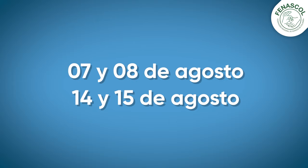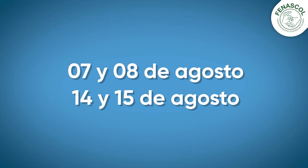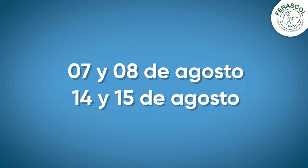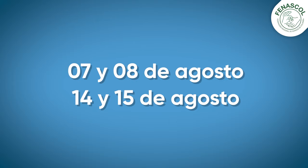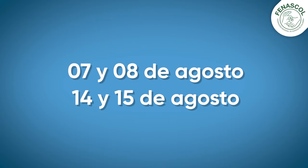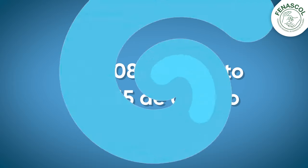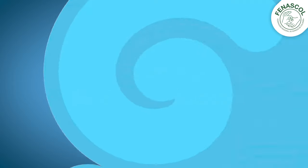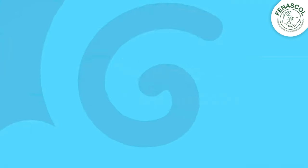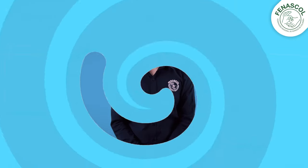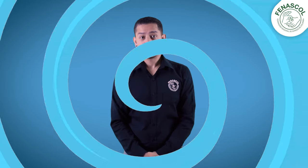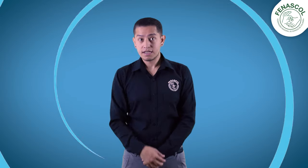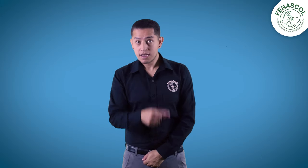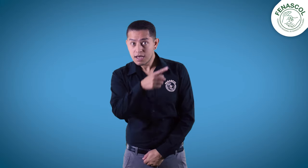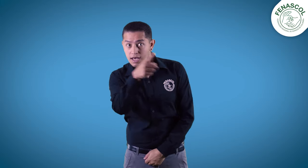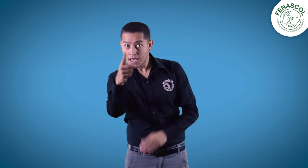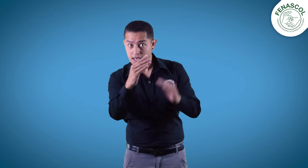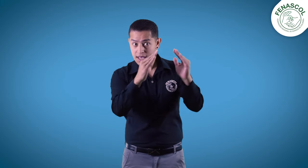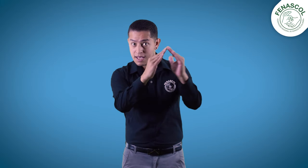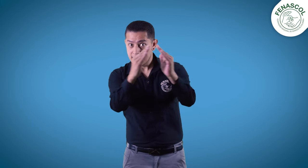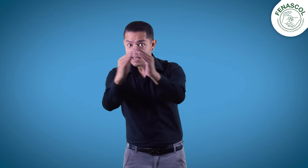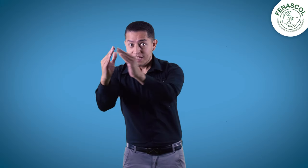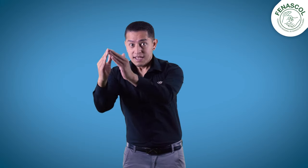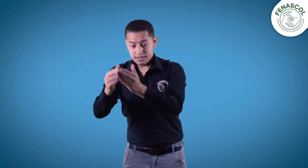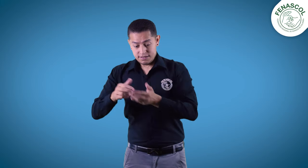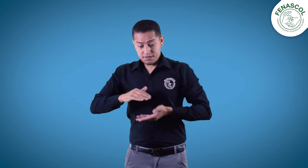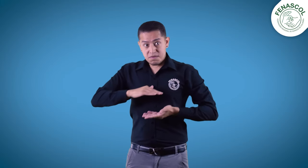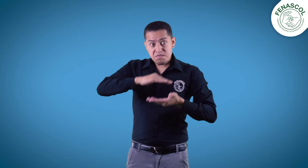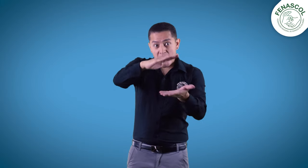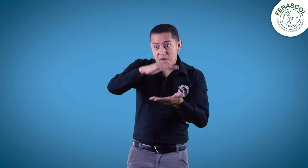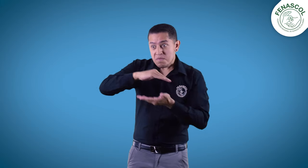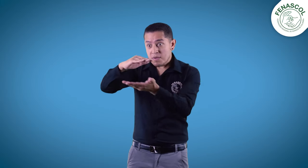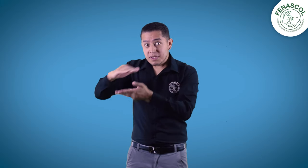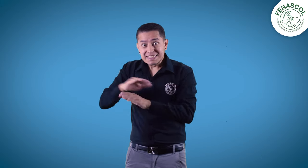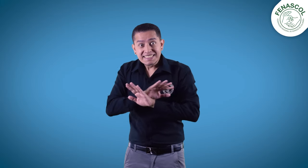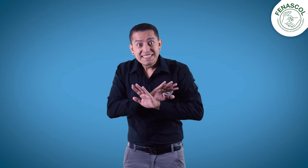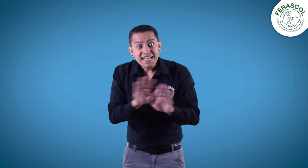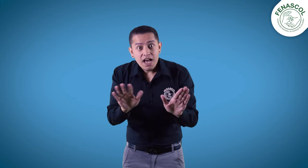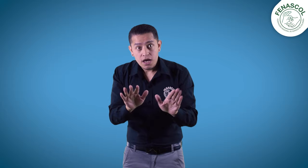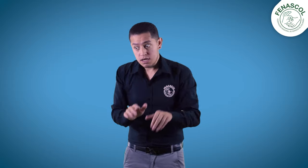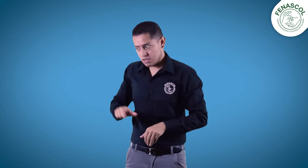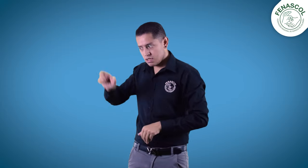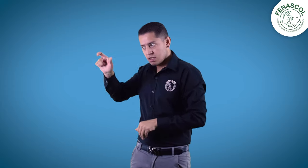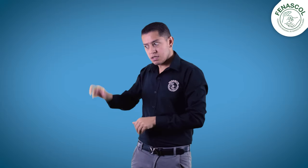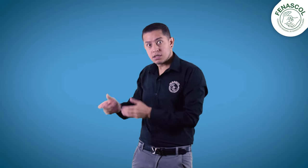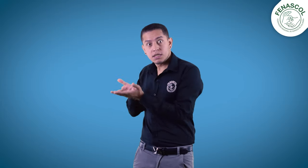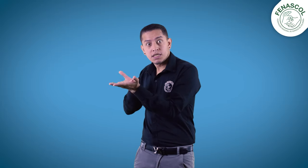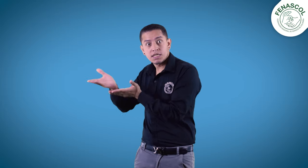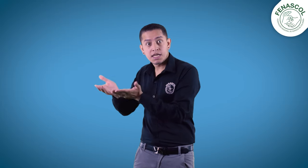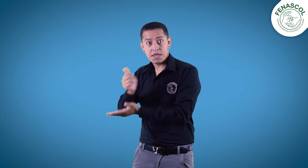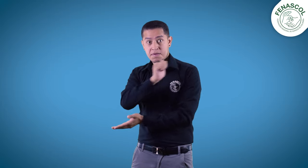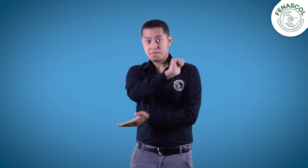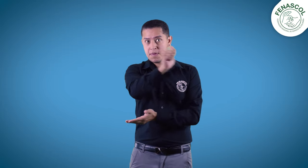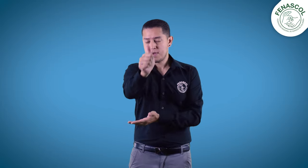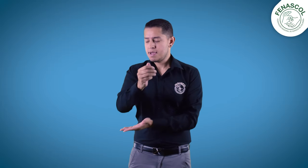14 y 15 de agosto. Al recibir el pedido en tu domicilio, deberás asumir el costo de envío. 4.